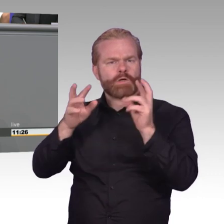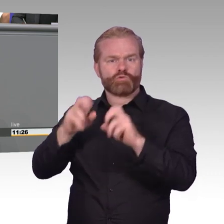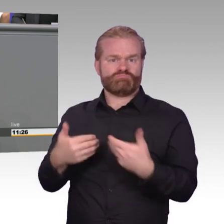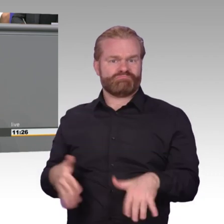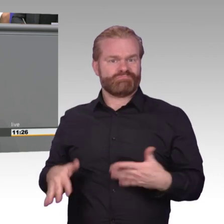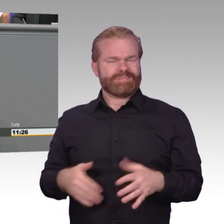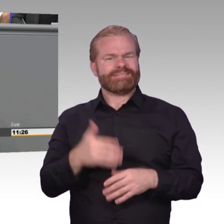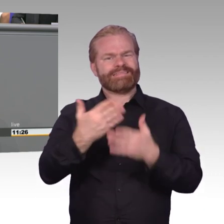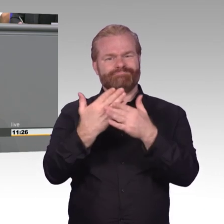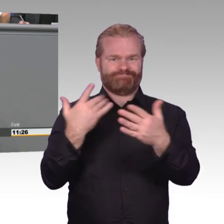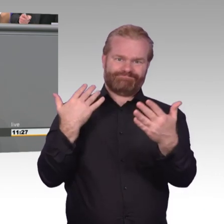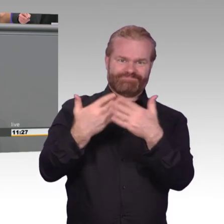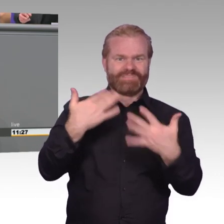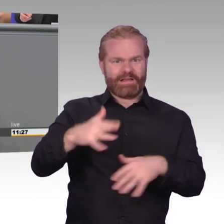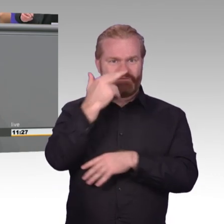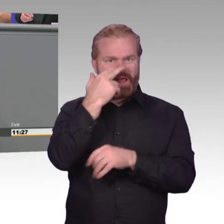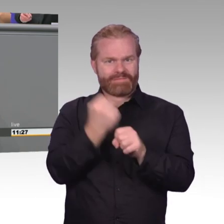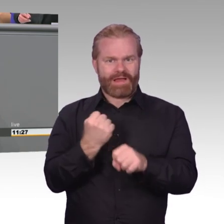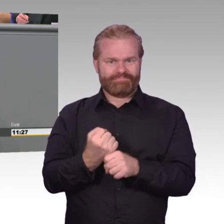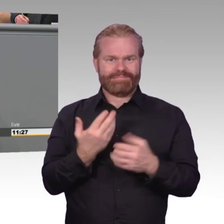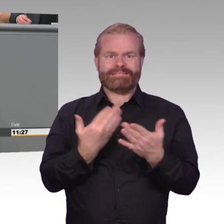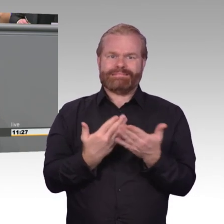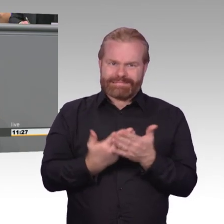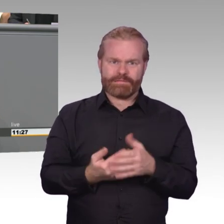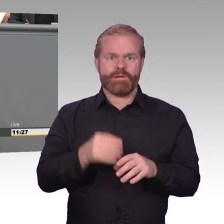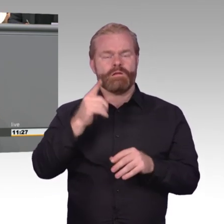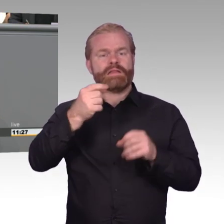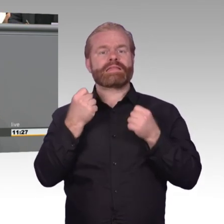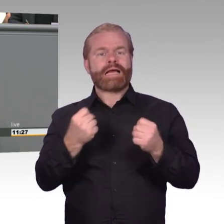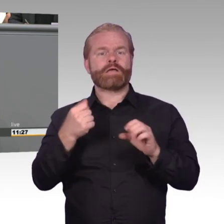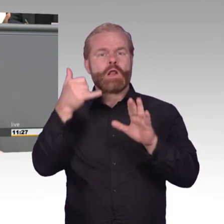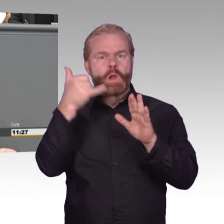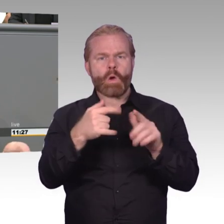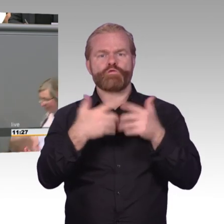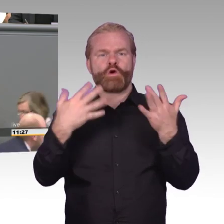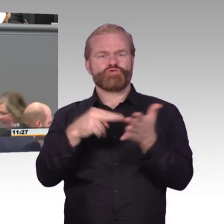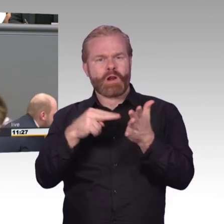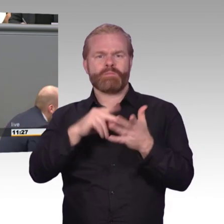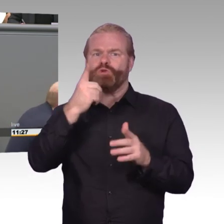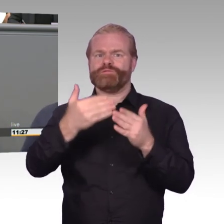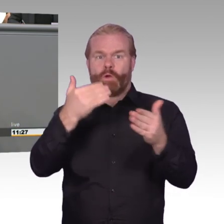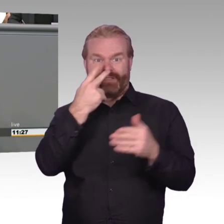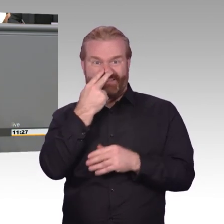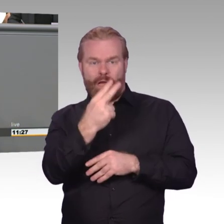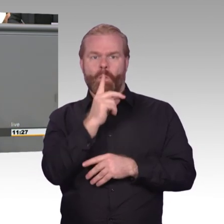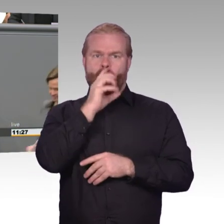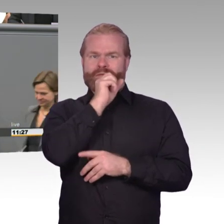verankern. Denn was nützen die besten Verschlüsselungssysteme, wenn Behörden mit Hilfe von Nachschlüsseln jede vertrauliche Mitteilung und private